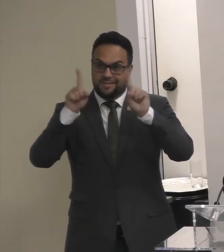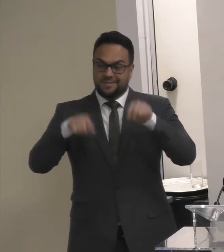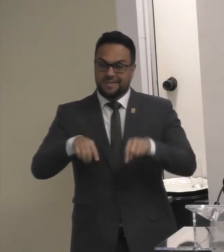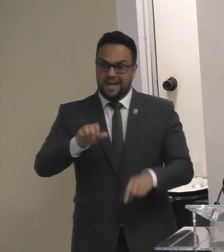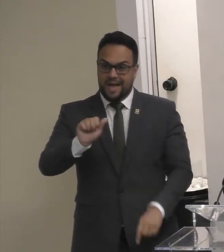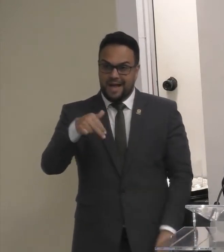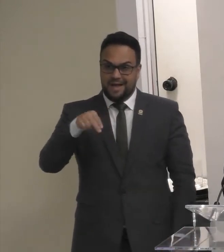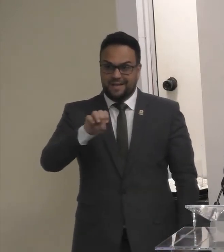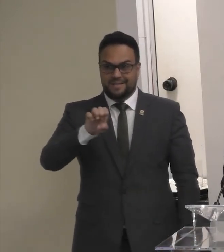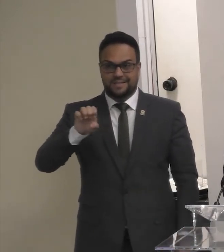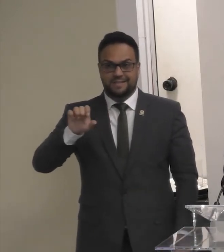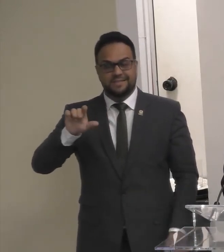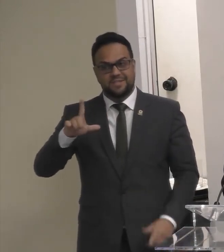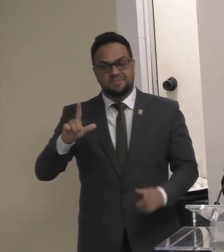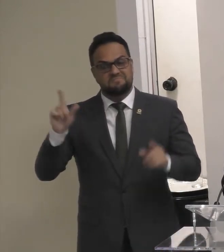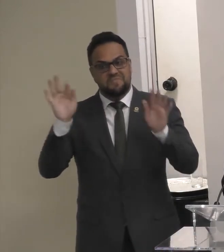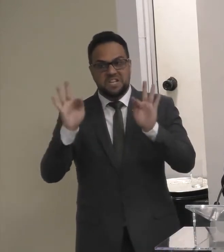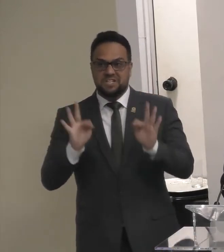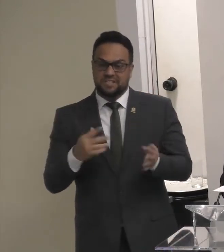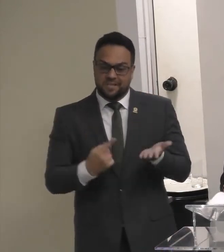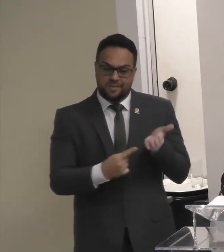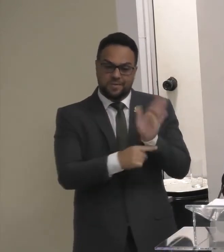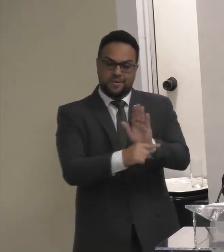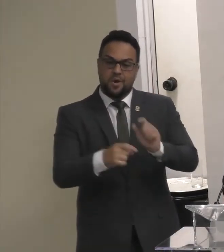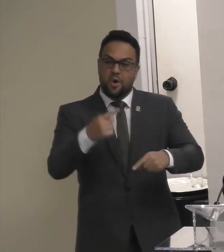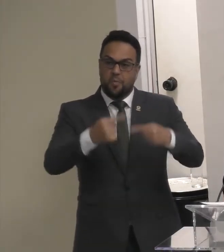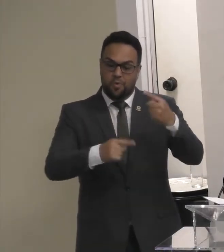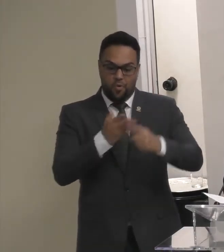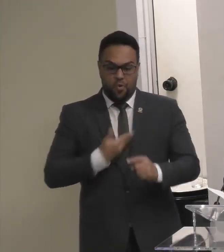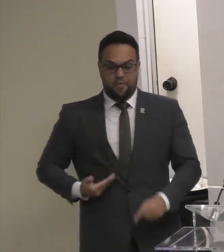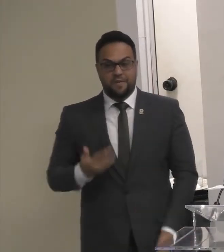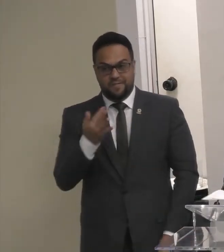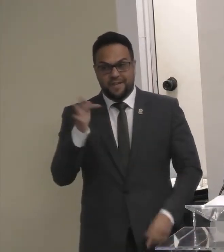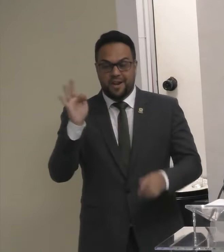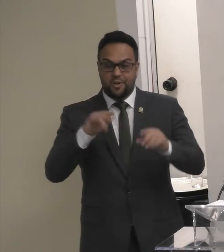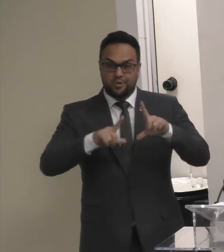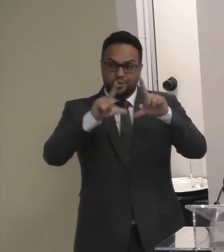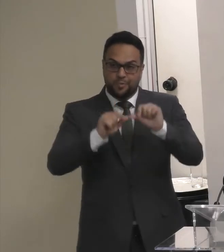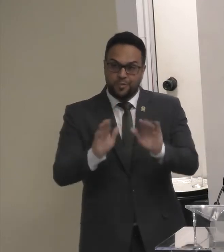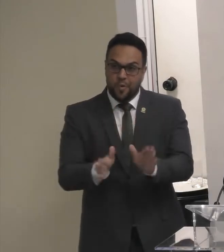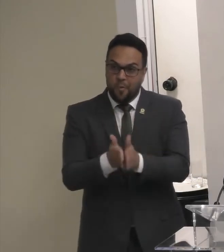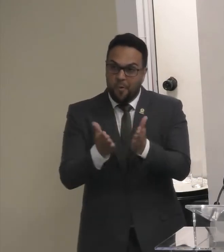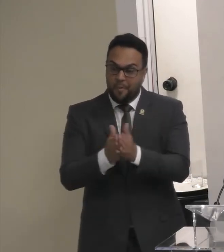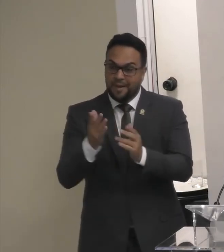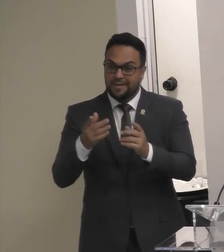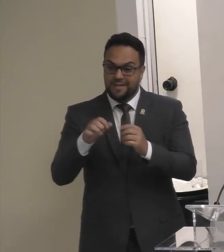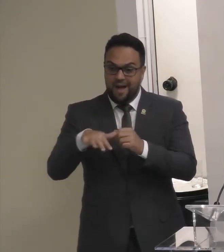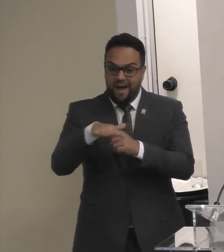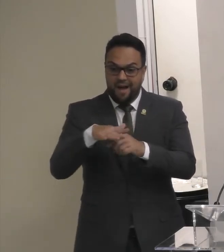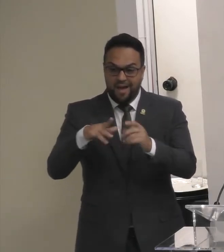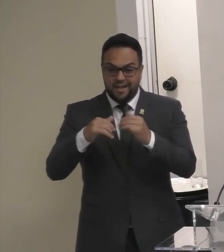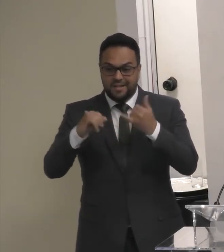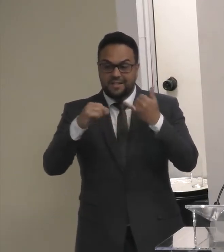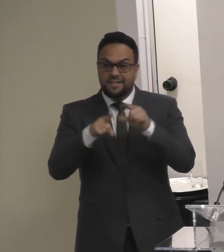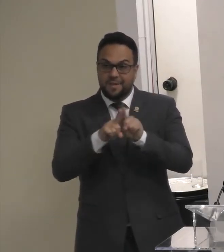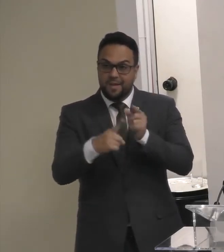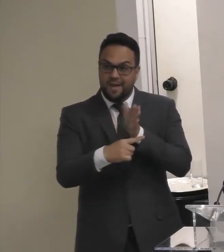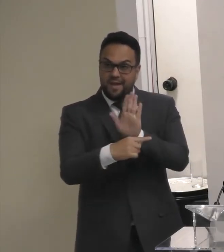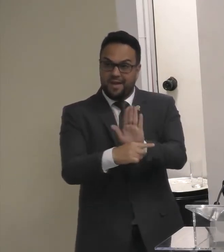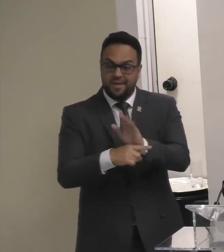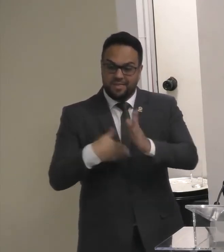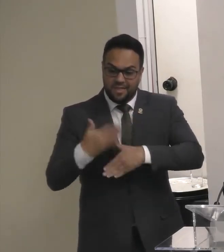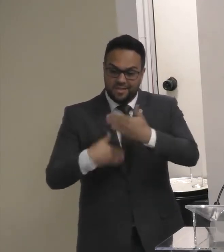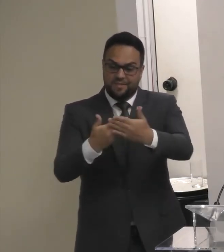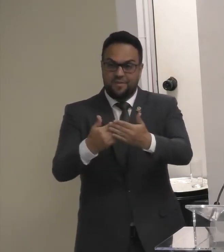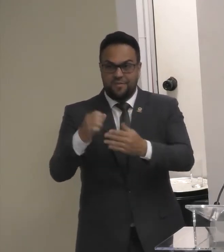Contribuir Com as políticas Do governo federal Para reduzirmos A pobreza energética E ajudar a desenvolver O nosso